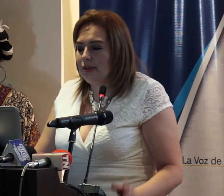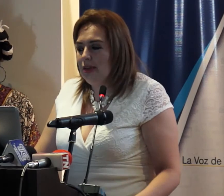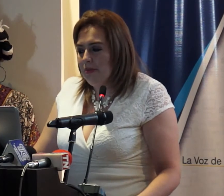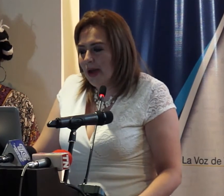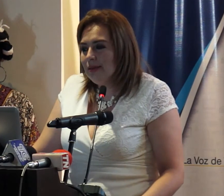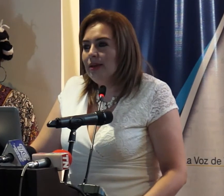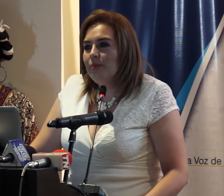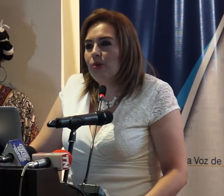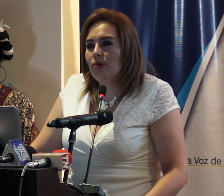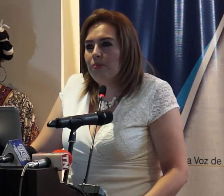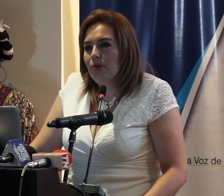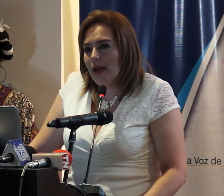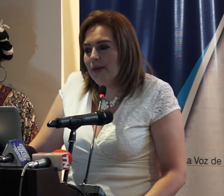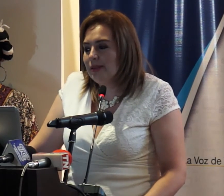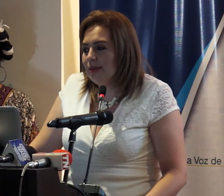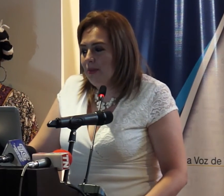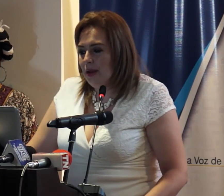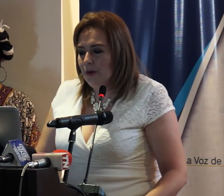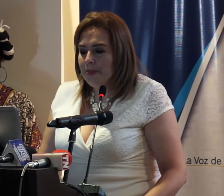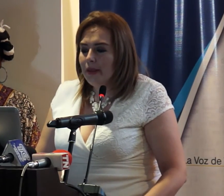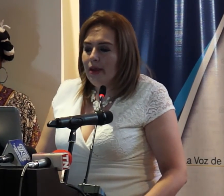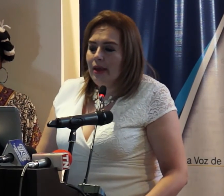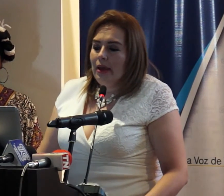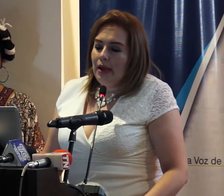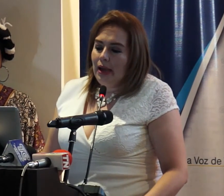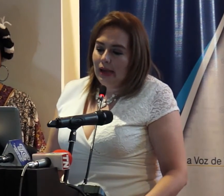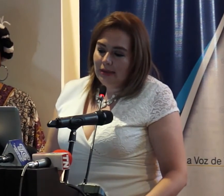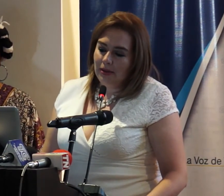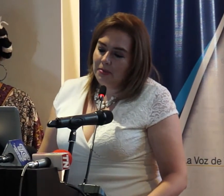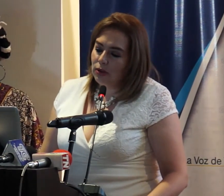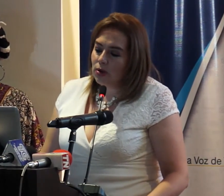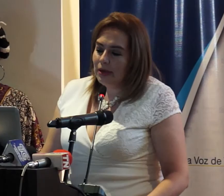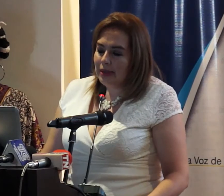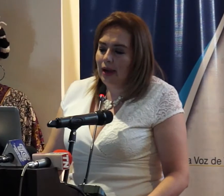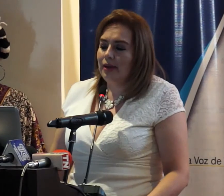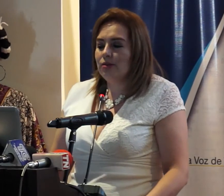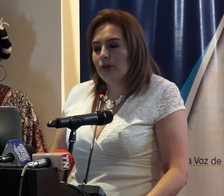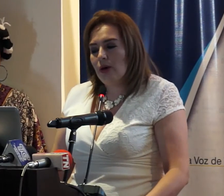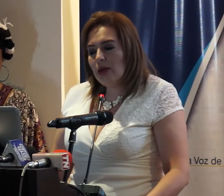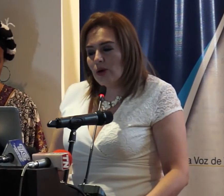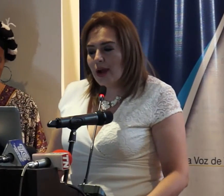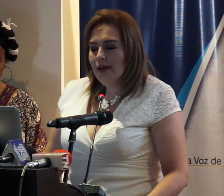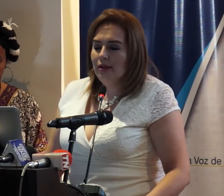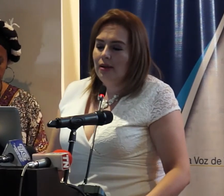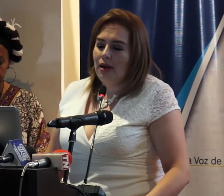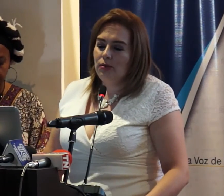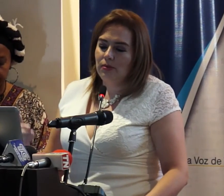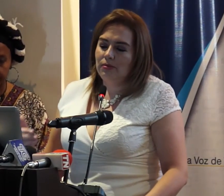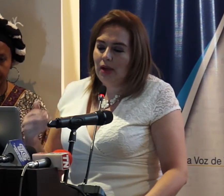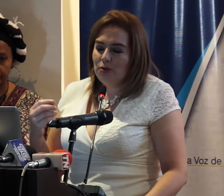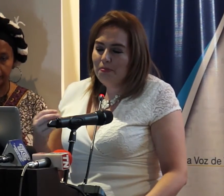dólares y más por cada vez que se envía en establecimientos comerciales cuidado del hogar